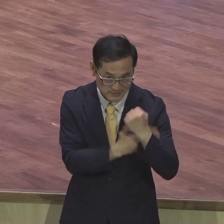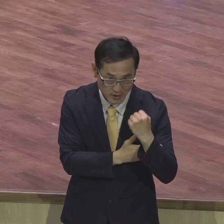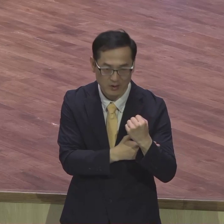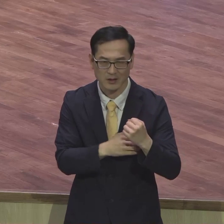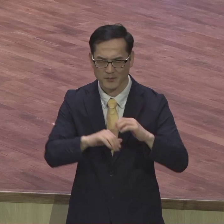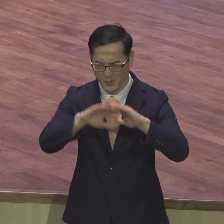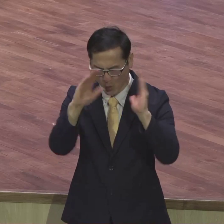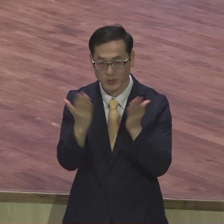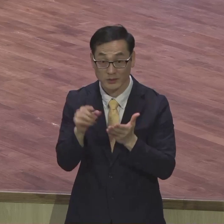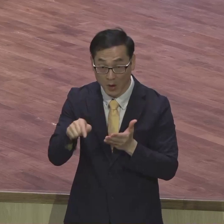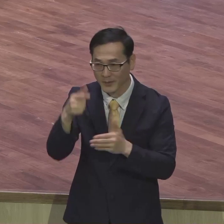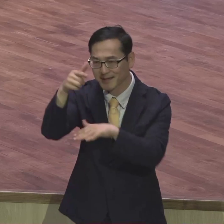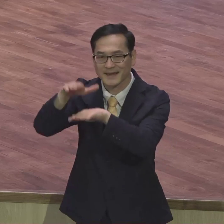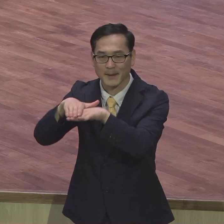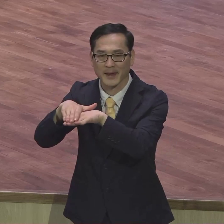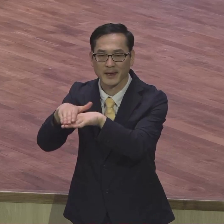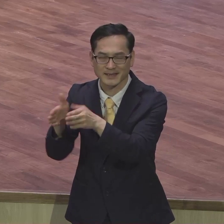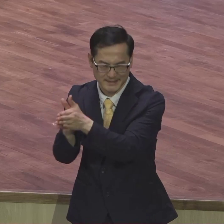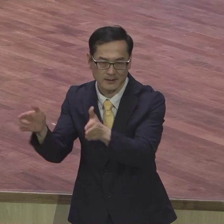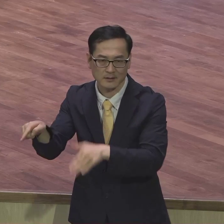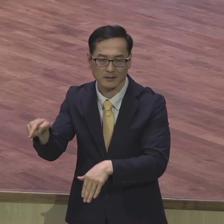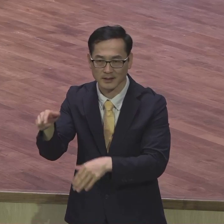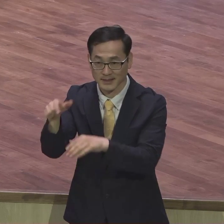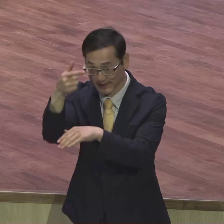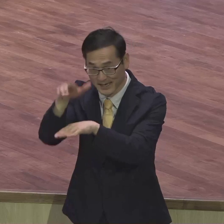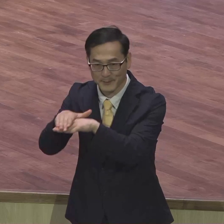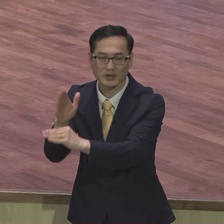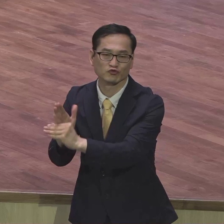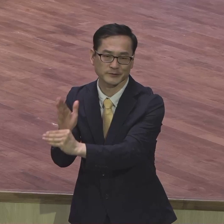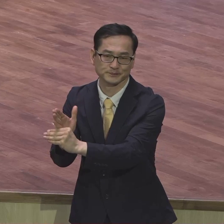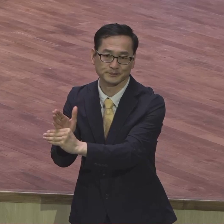한다 예배가 이끄는 삶을 살아야 된다